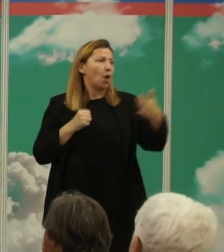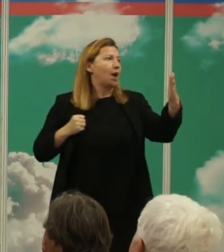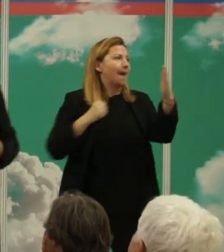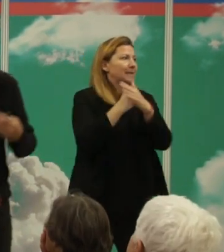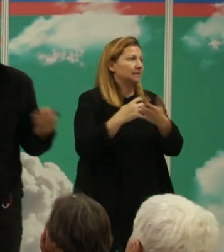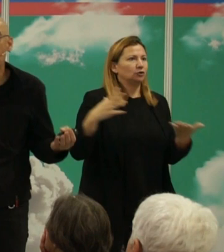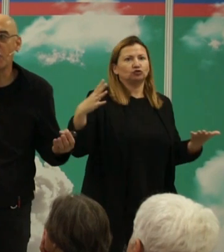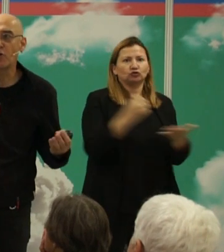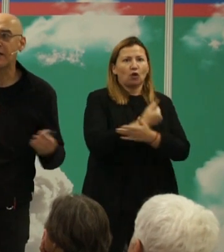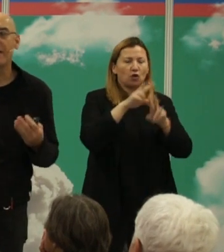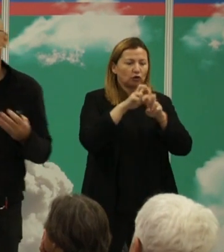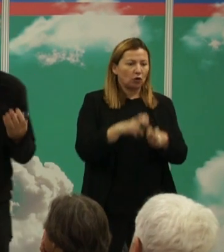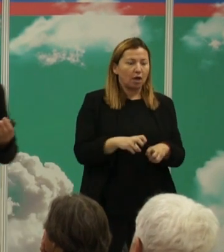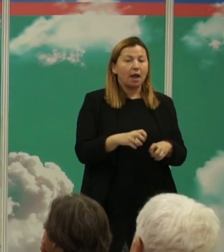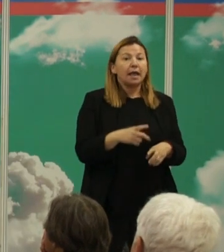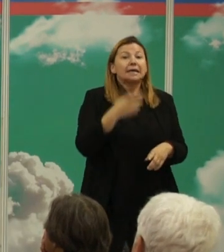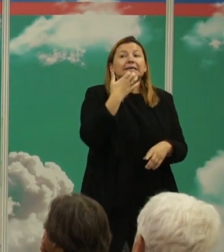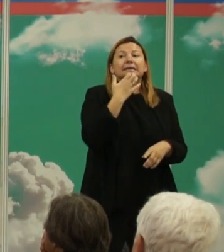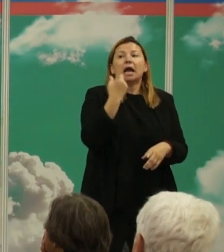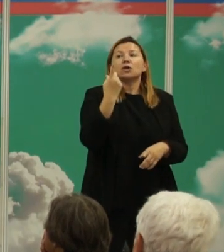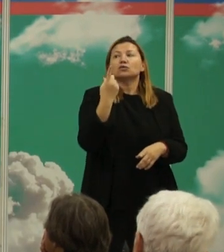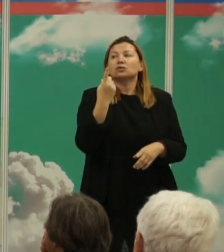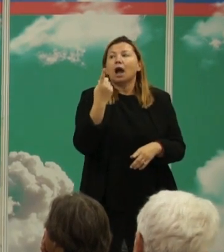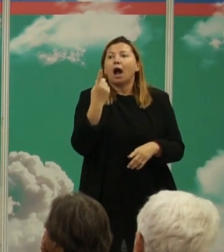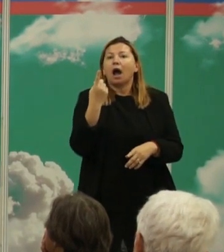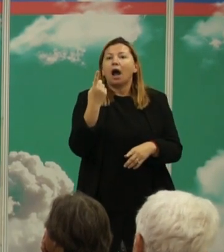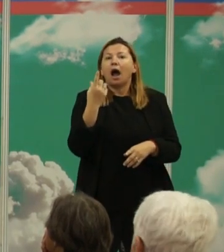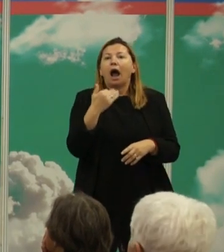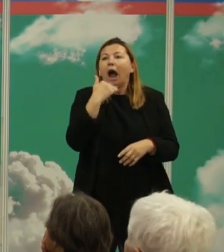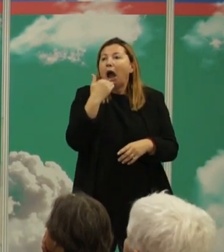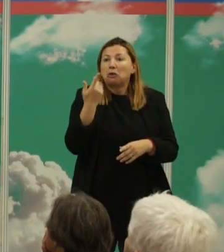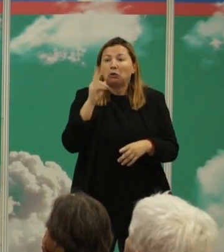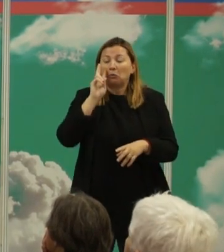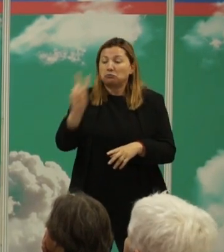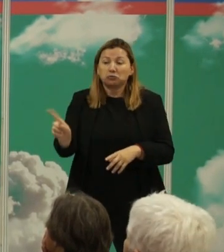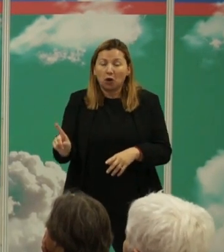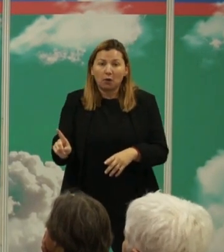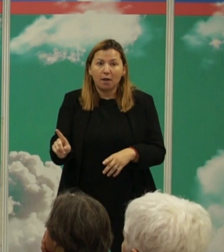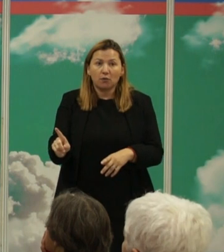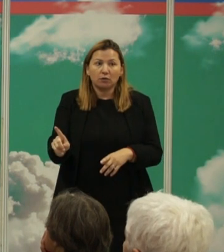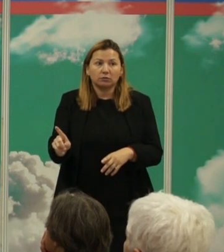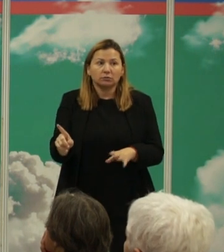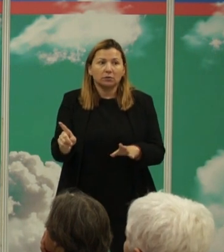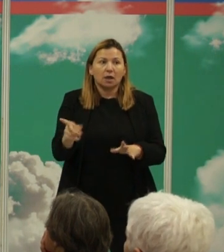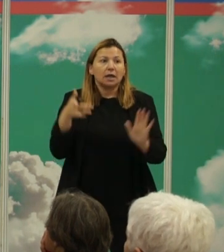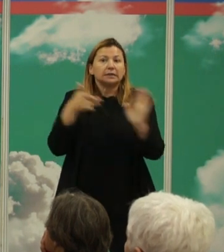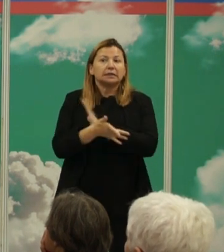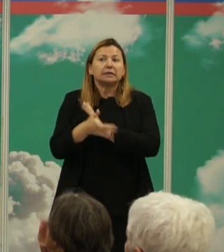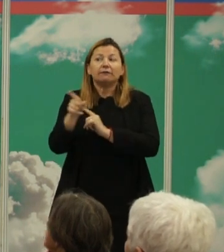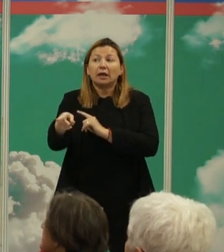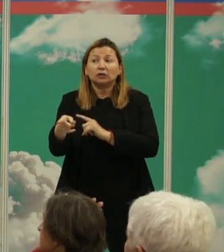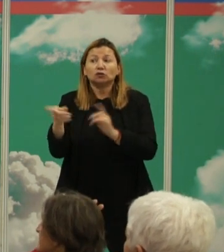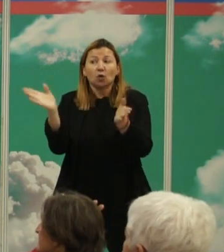estudios científicos que algo no ocurra no es una evidencia de que no existe simplemente que tienes que trabajar el nivel promedio recordar que era un